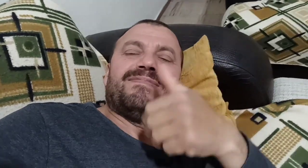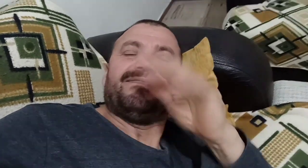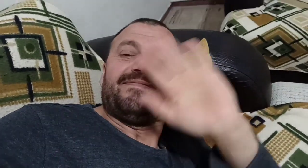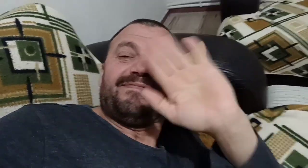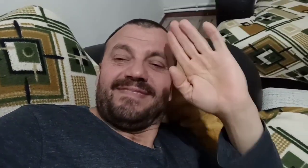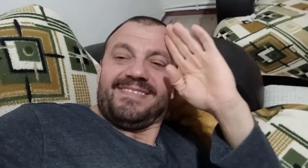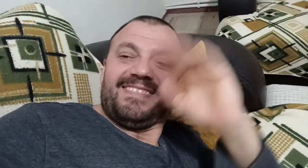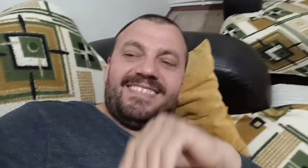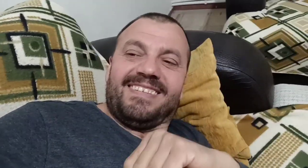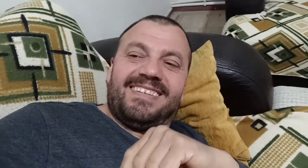böyle